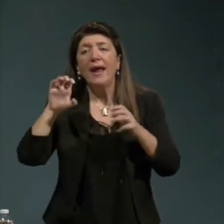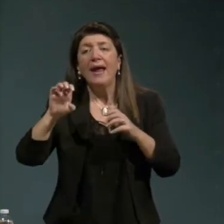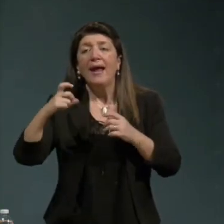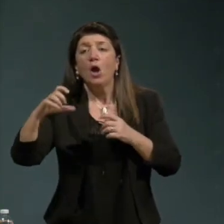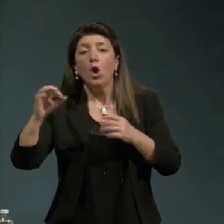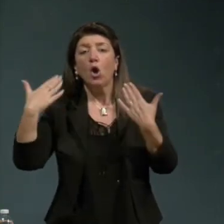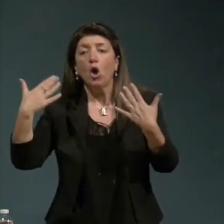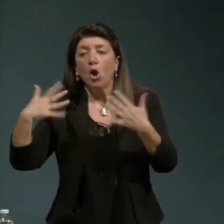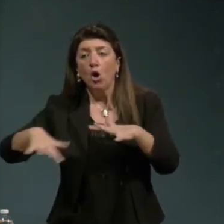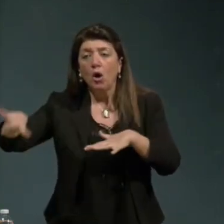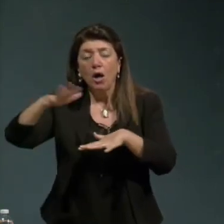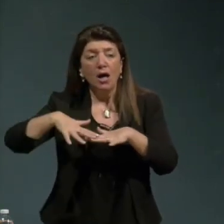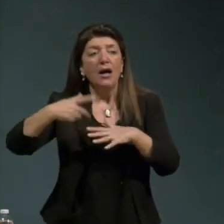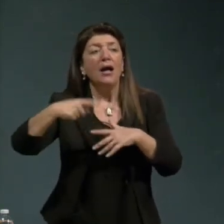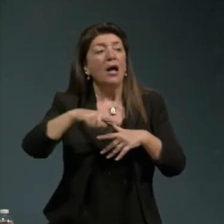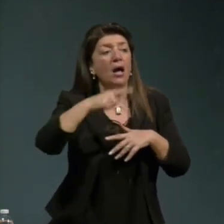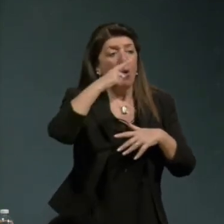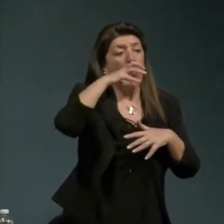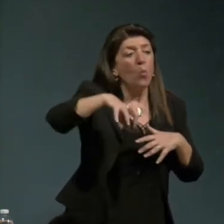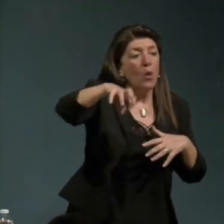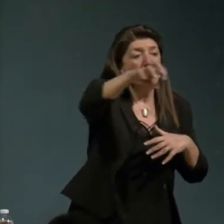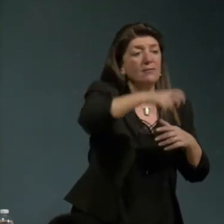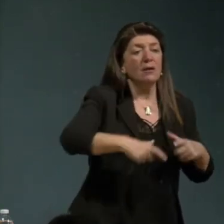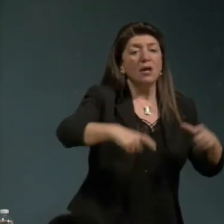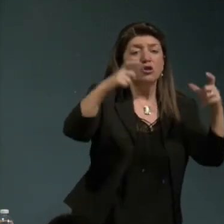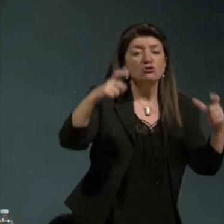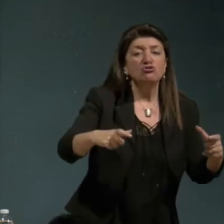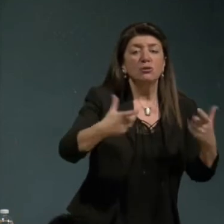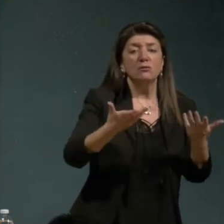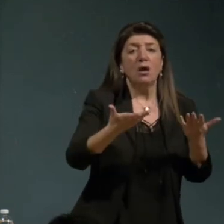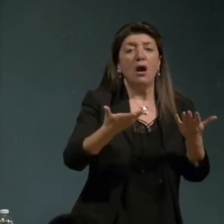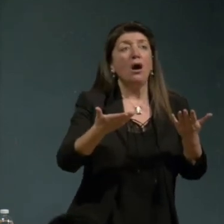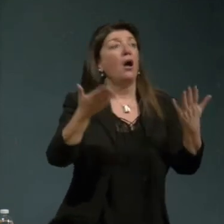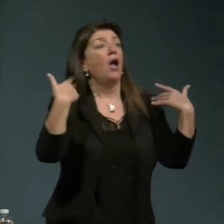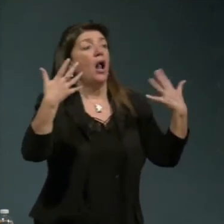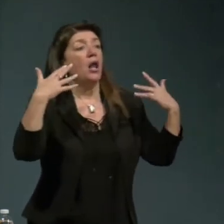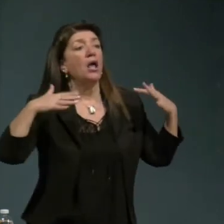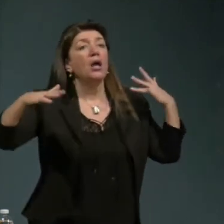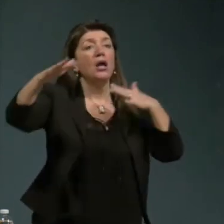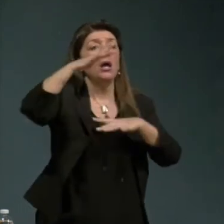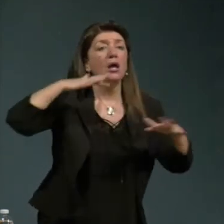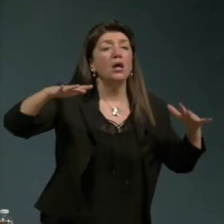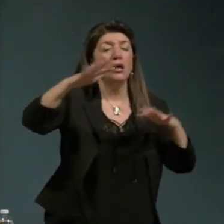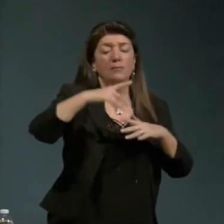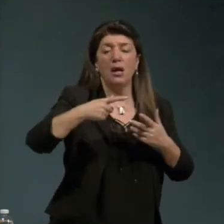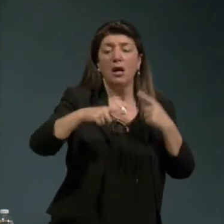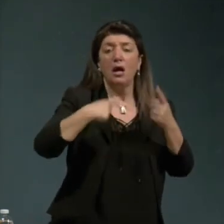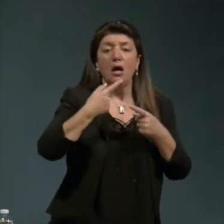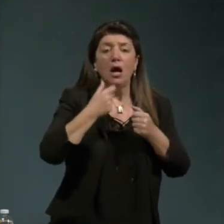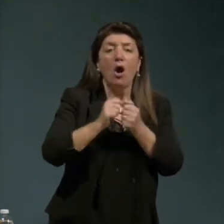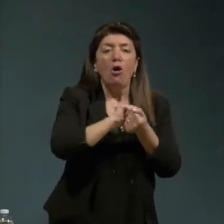dei quartieri e delle città senza inchinimento alla lotta dell